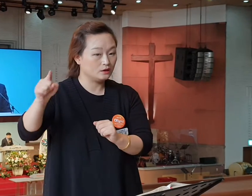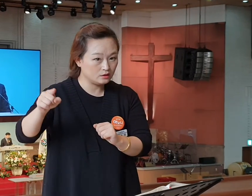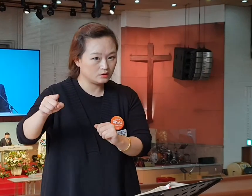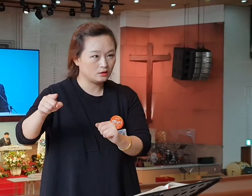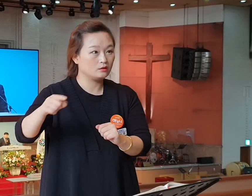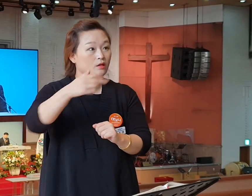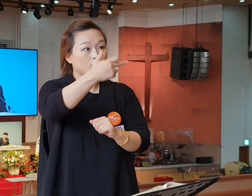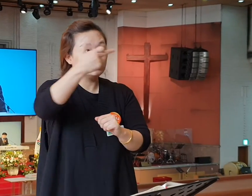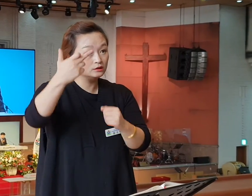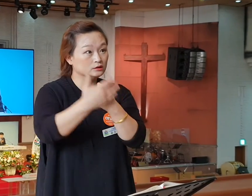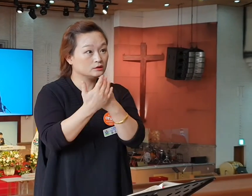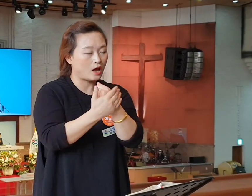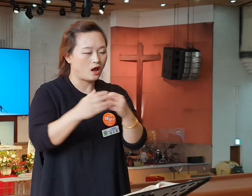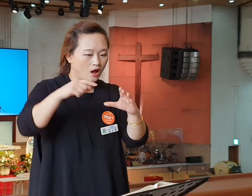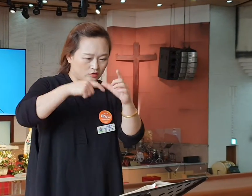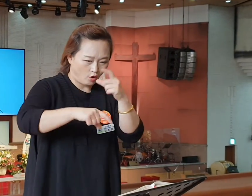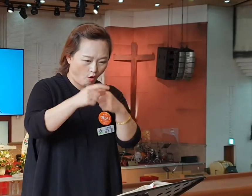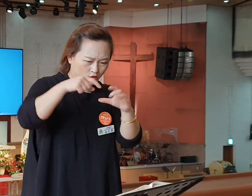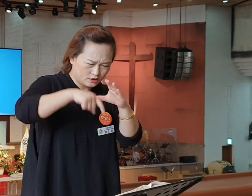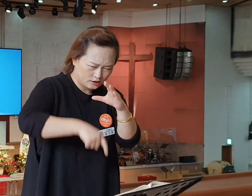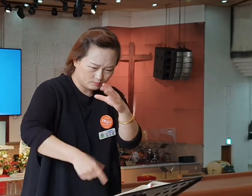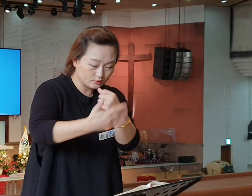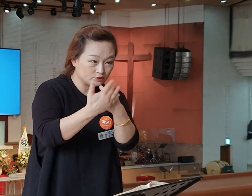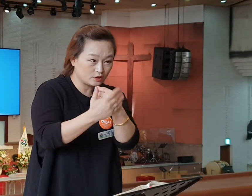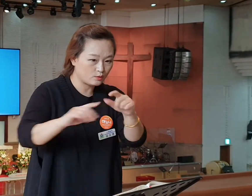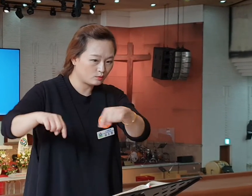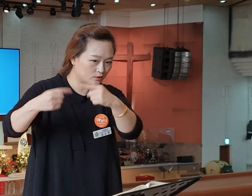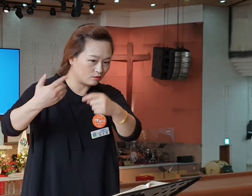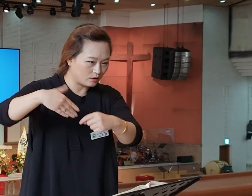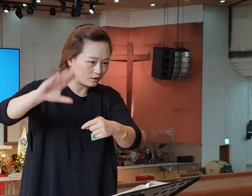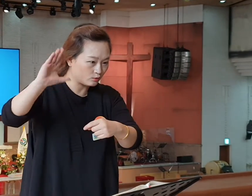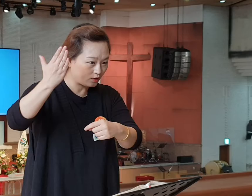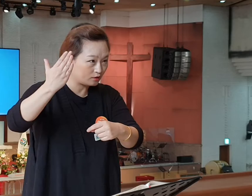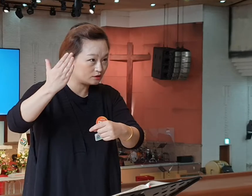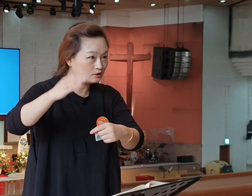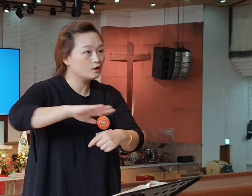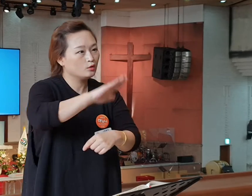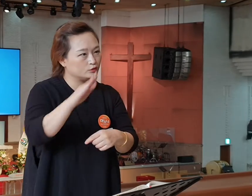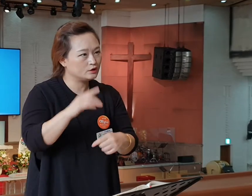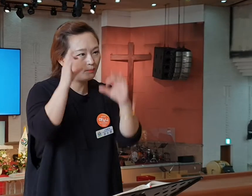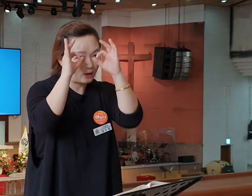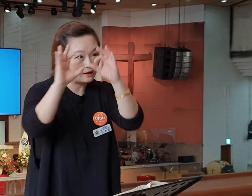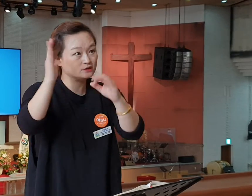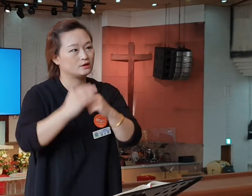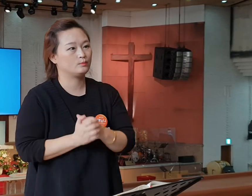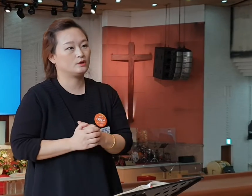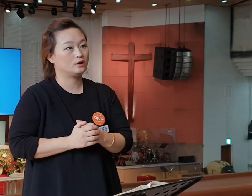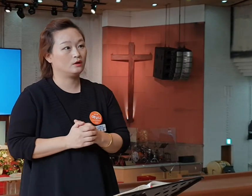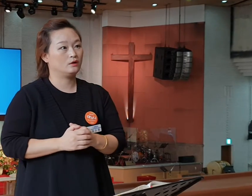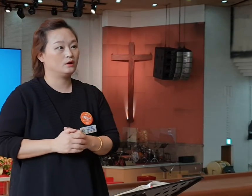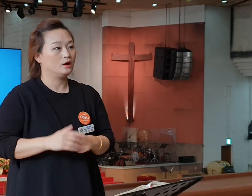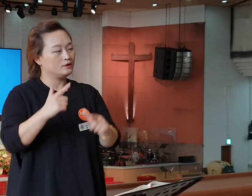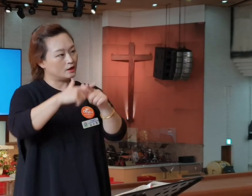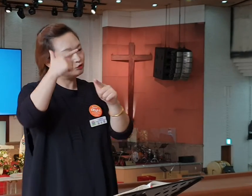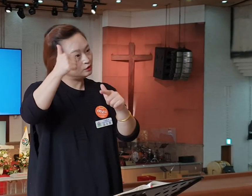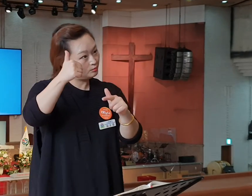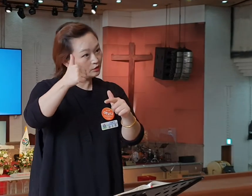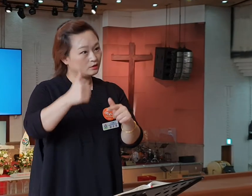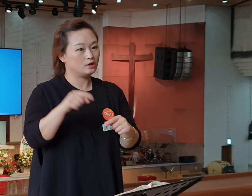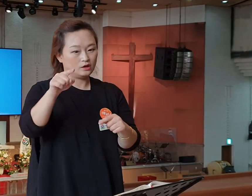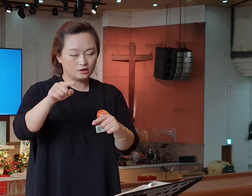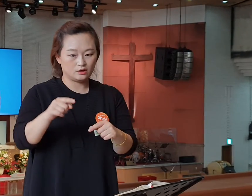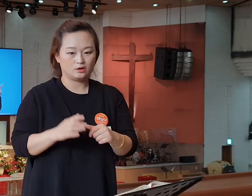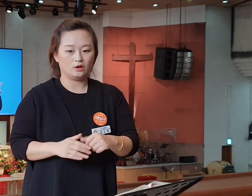더 큰 은혜, 더 깊은 은혜로 들어갔는지. 오늘 말씀을 보시면요. 예수님께서 주님이 에베소 교회를 칭찬합니다.